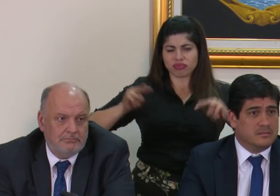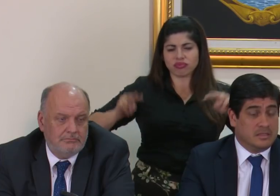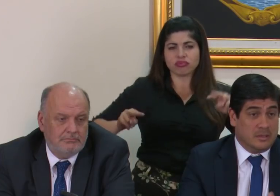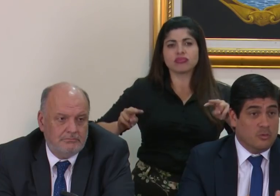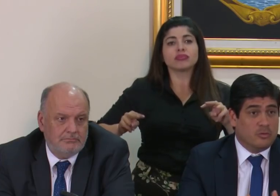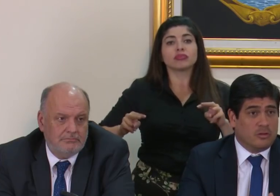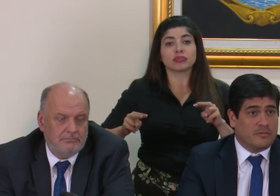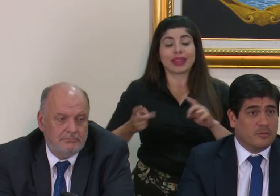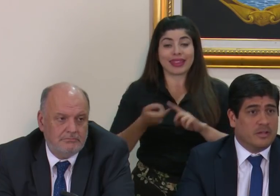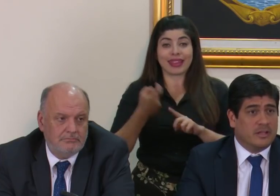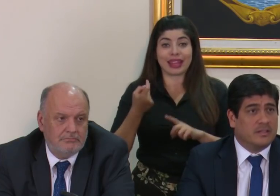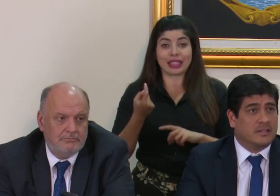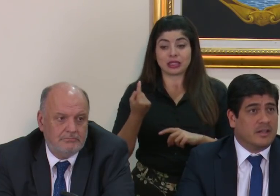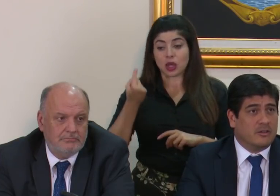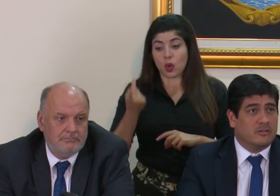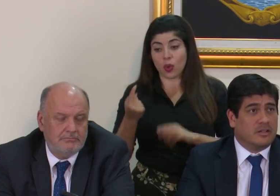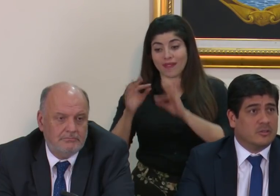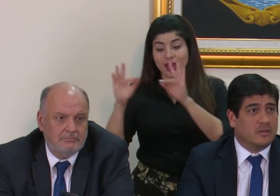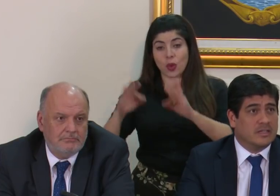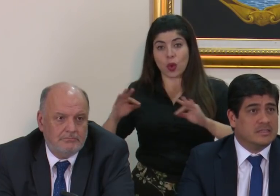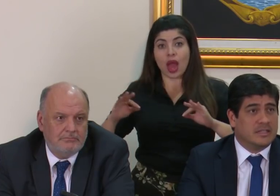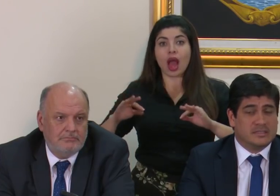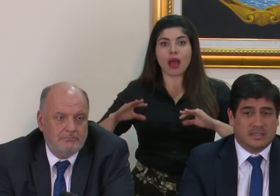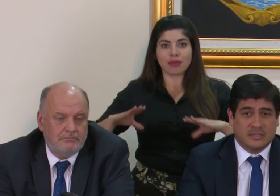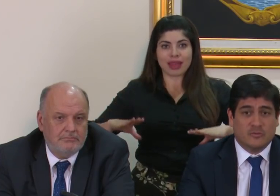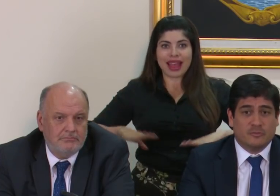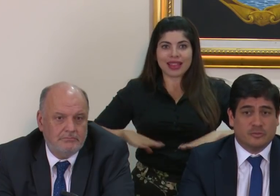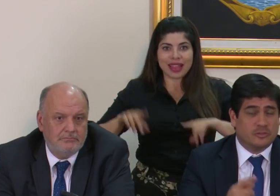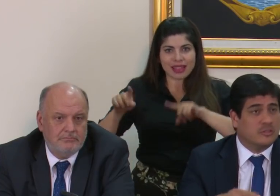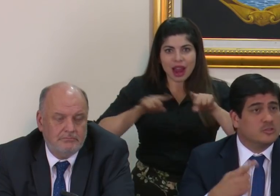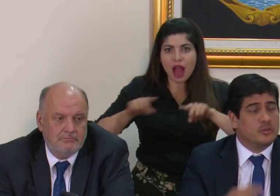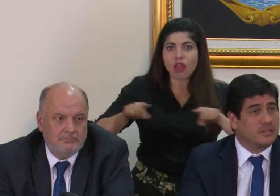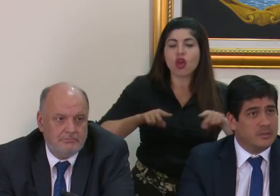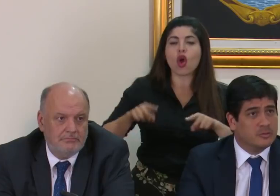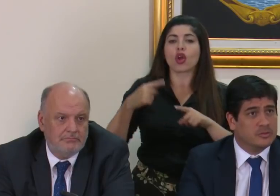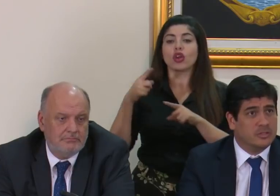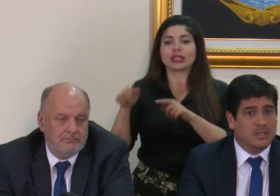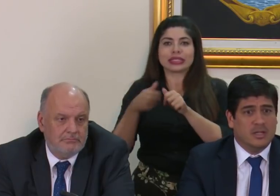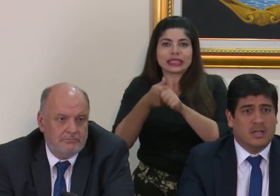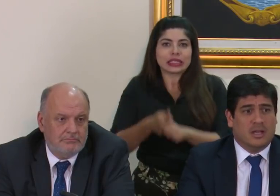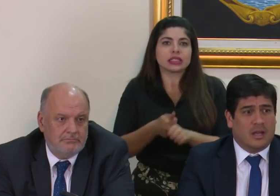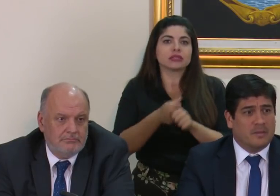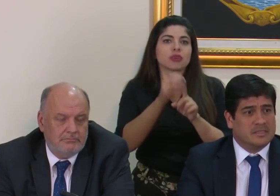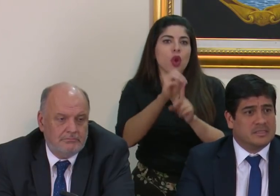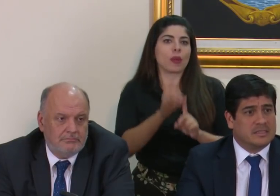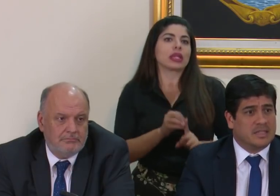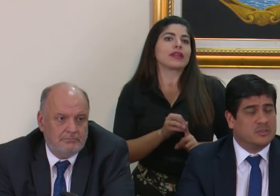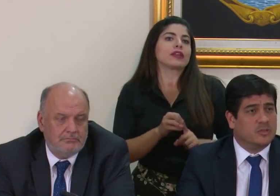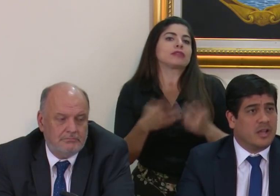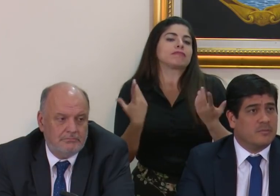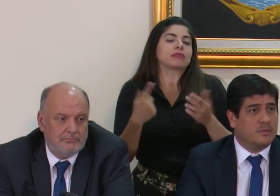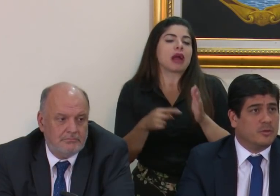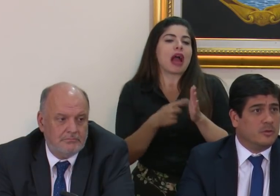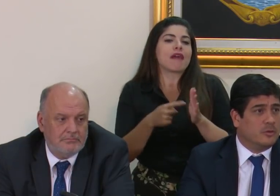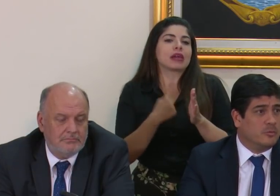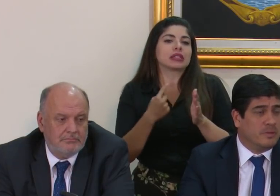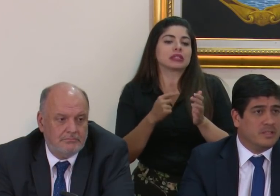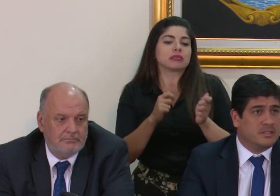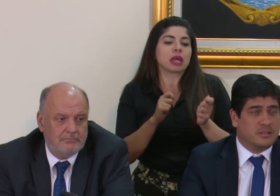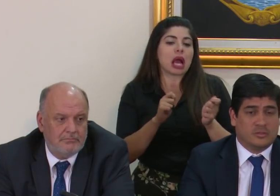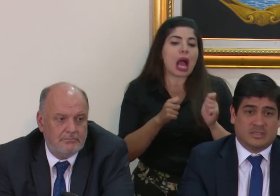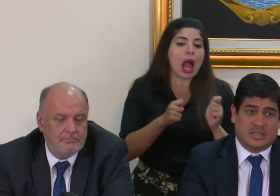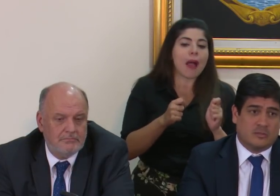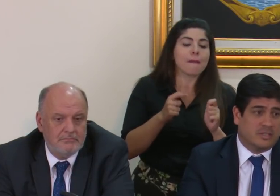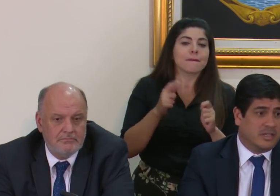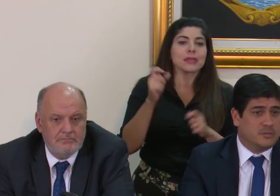Y desde uno, la figura del entrenador, lo que le toca es ejercer eso en función de los objetivos. Hay veces que se hace un cambio de un